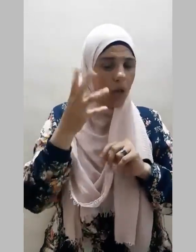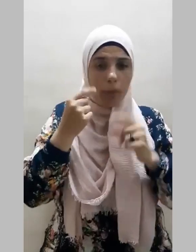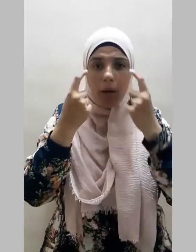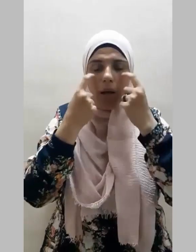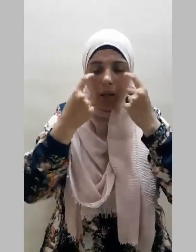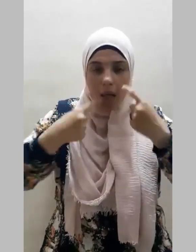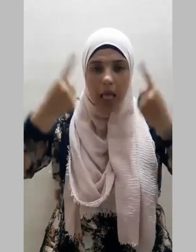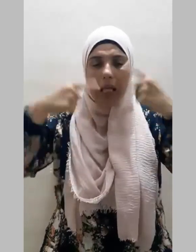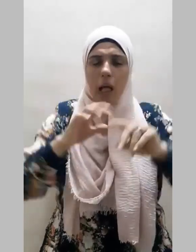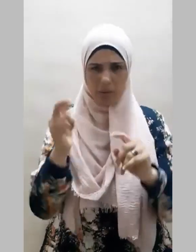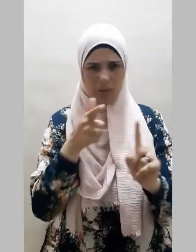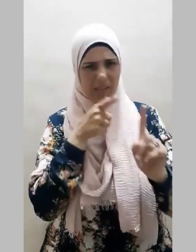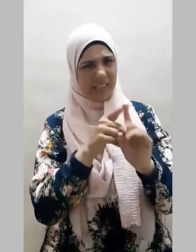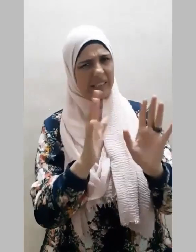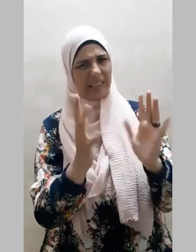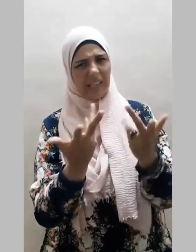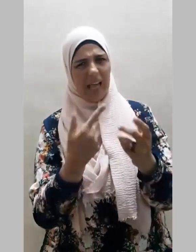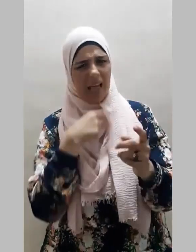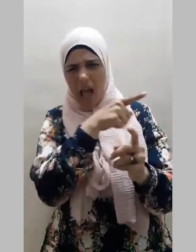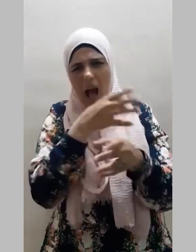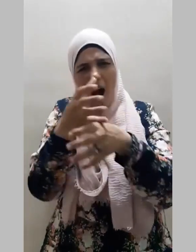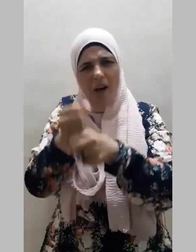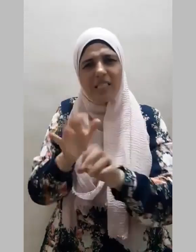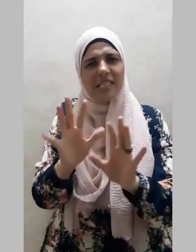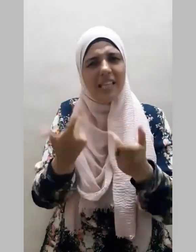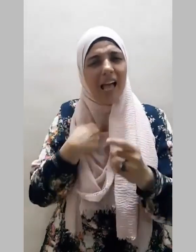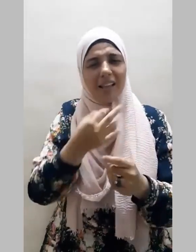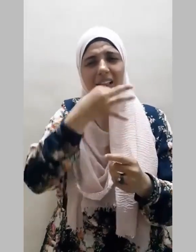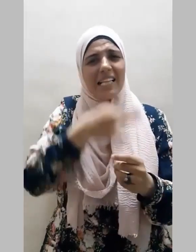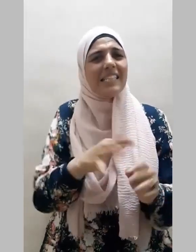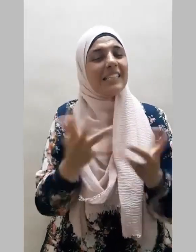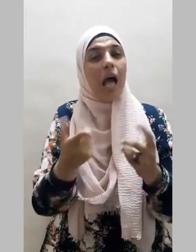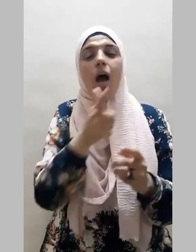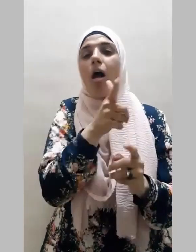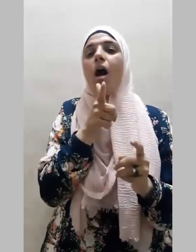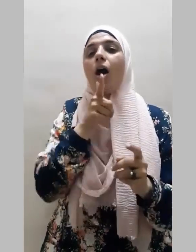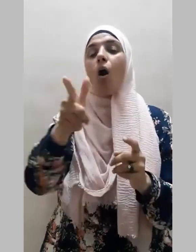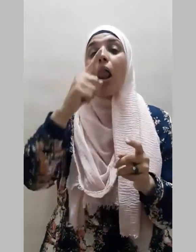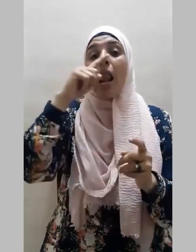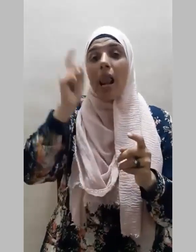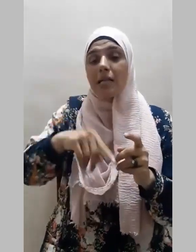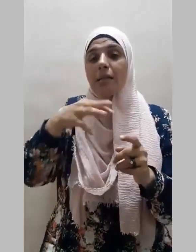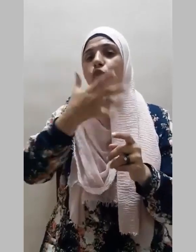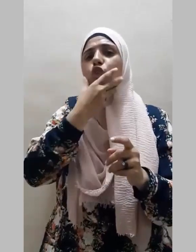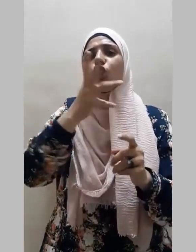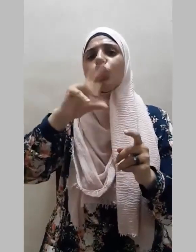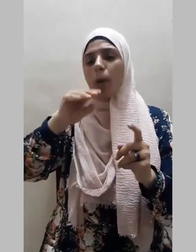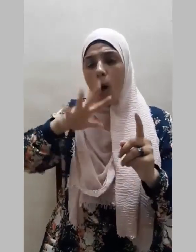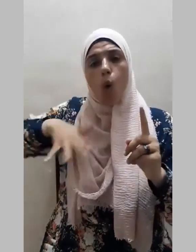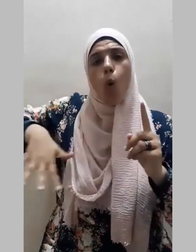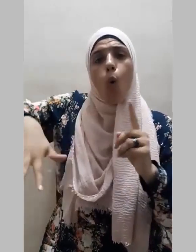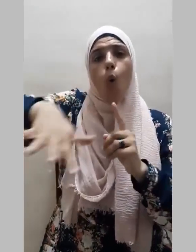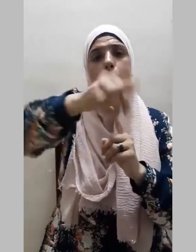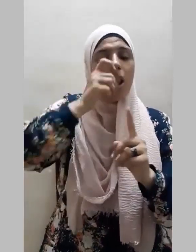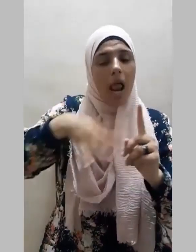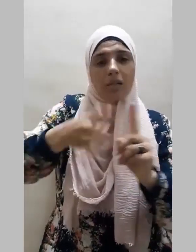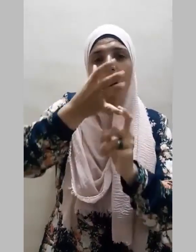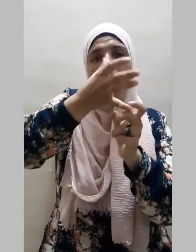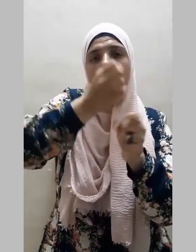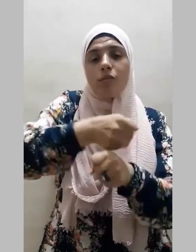له كيف حرصك عليه قال حرص الجموع المنور في بلوغ